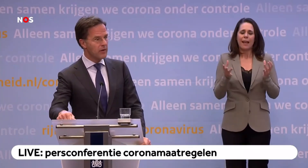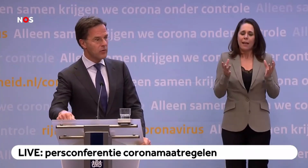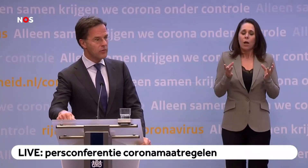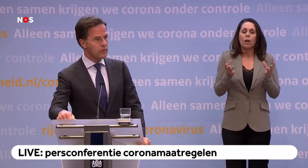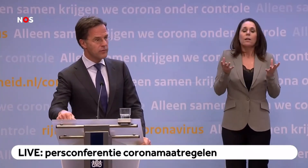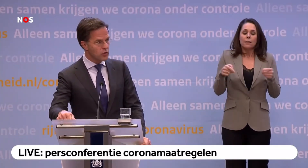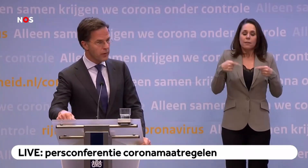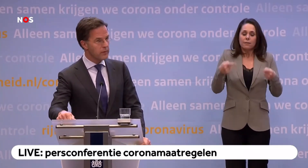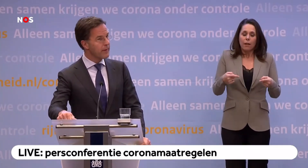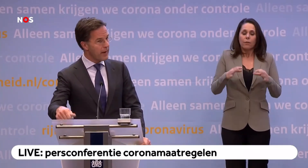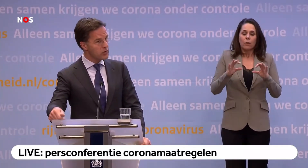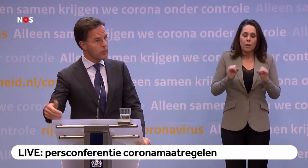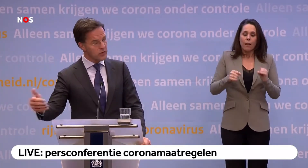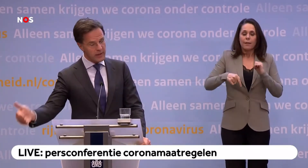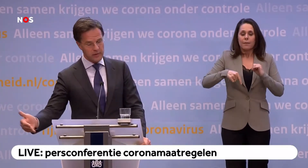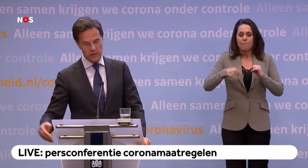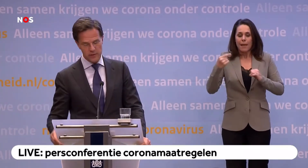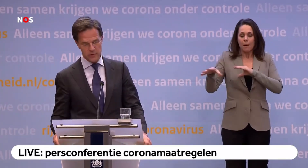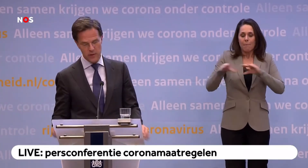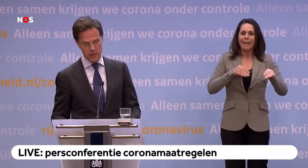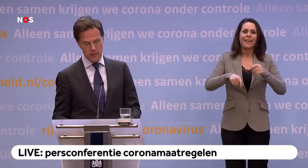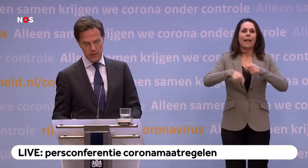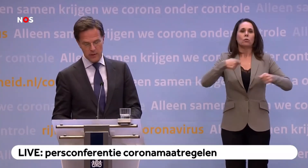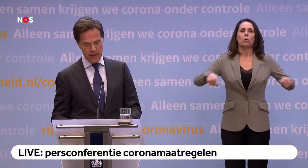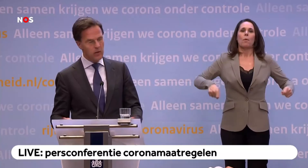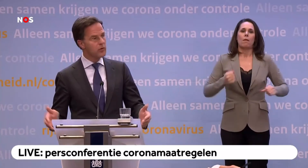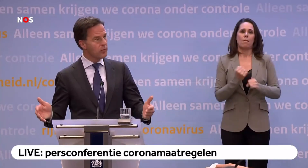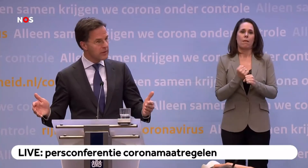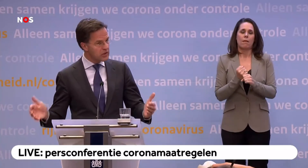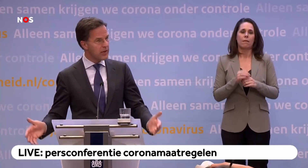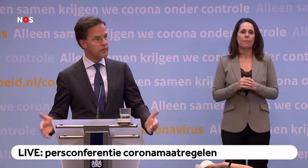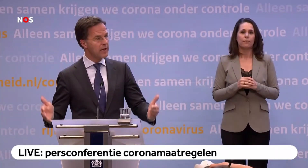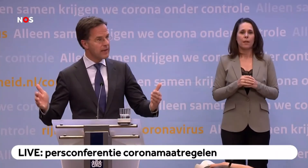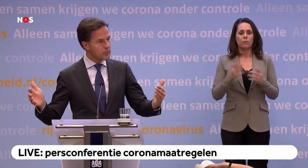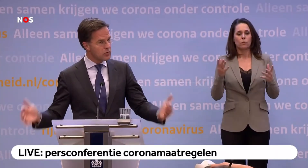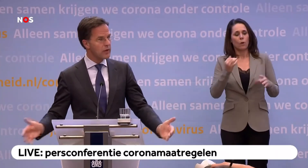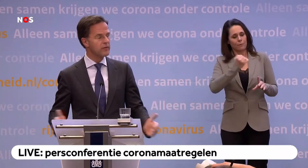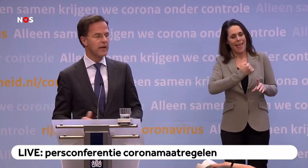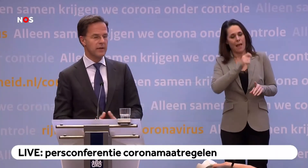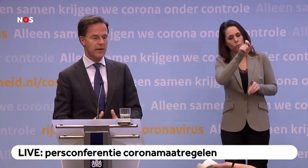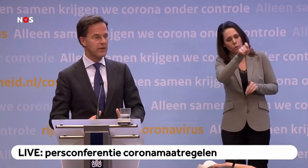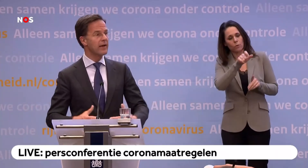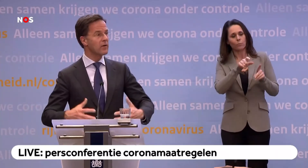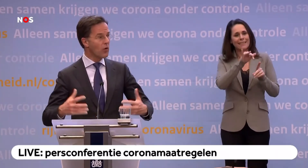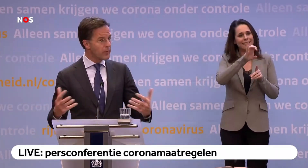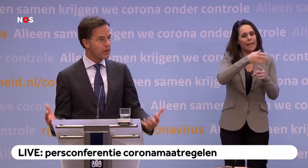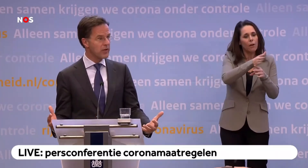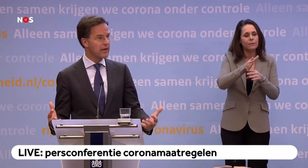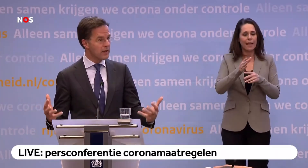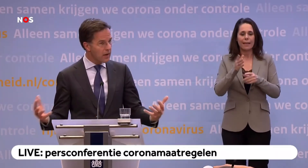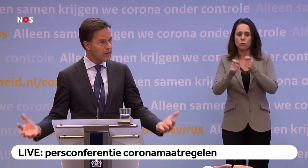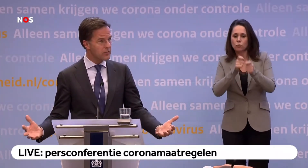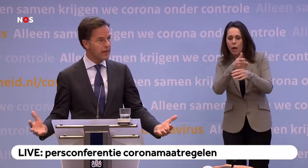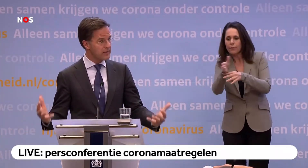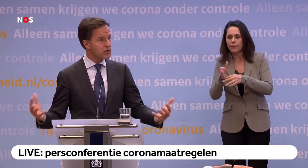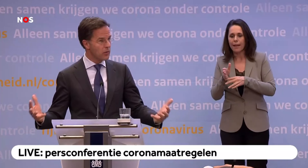maatregelen kunt versoepelen. Waarbij alles erop gericht dat niet de helden op de IC-afdeling... dat de zorgafdelingen uiteindelijk overbelast